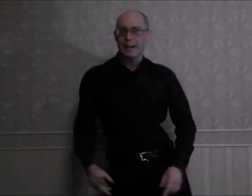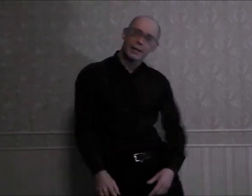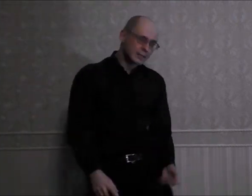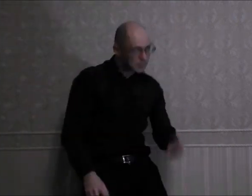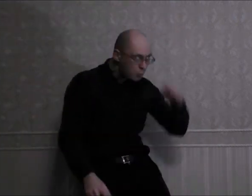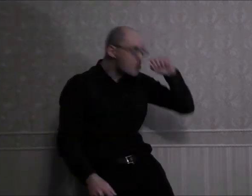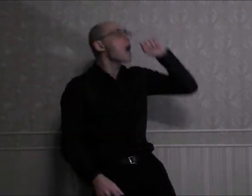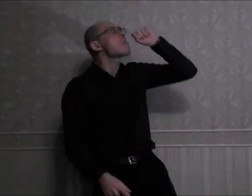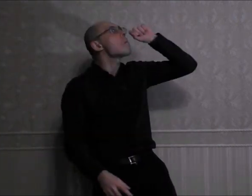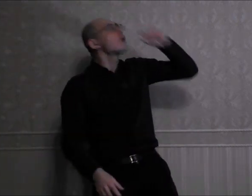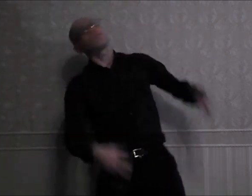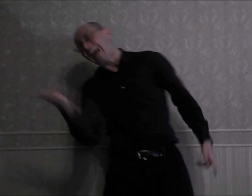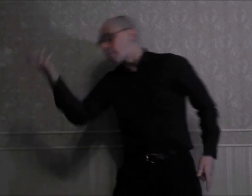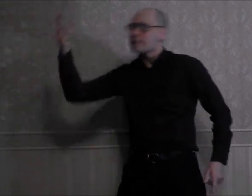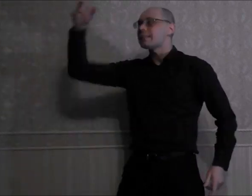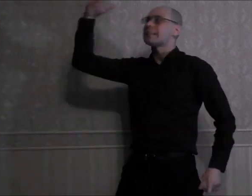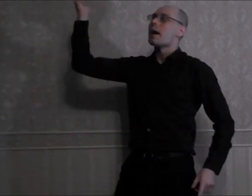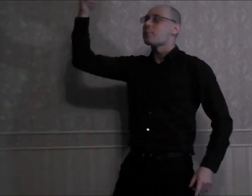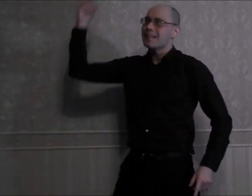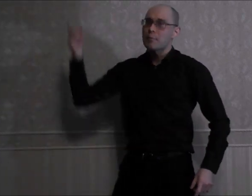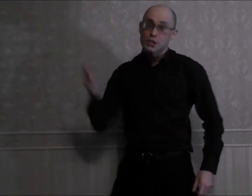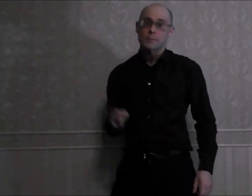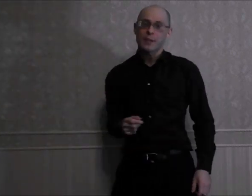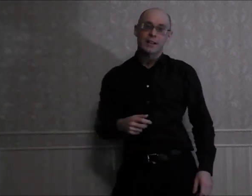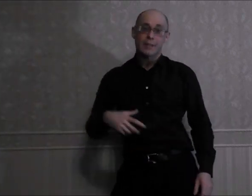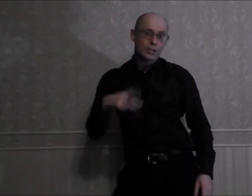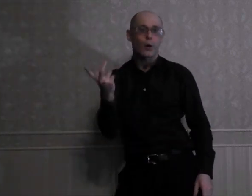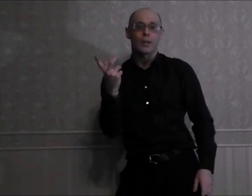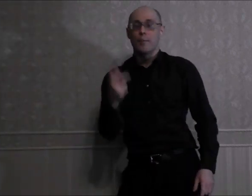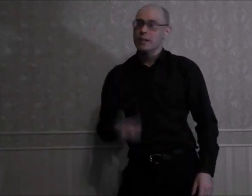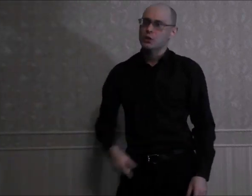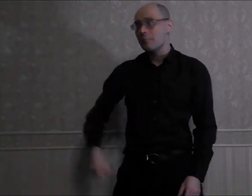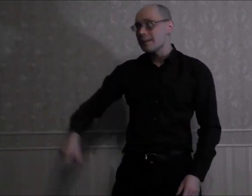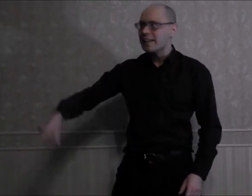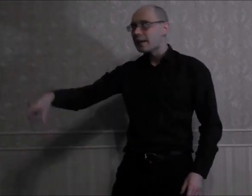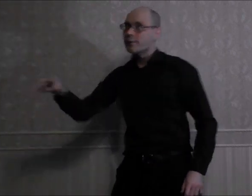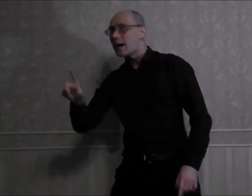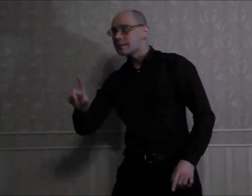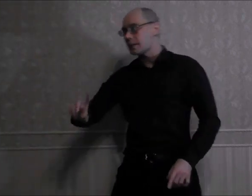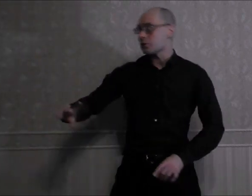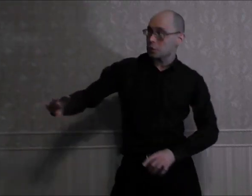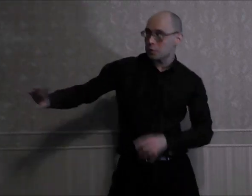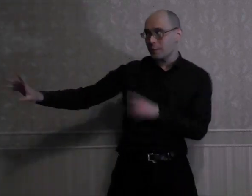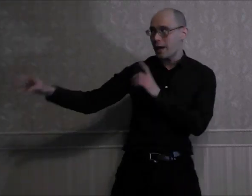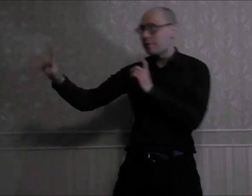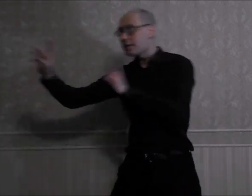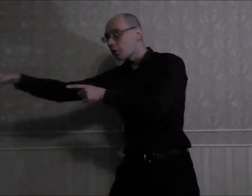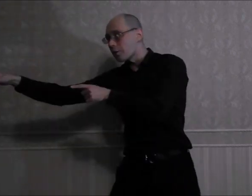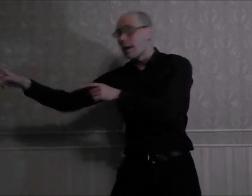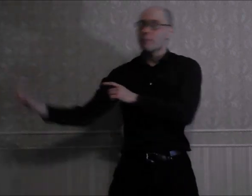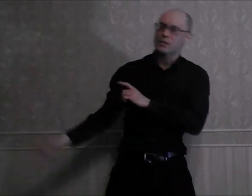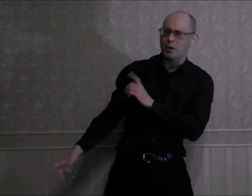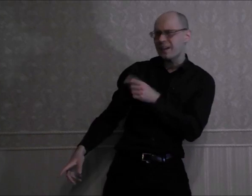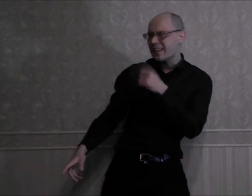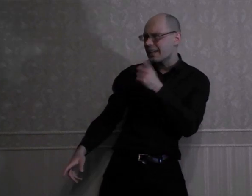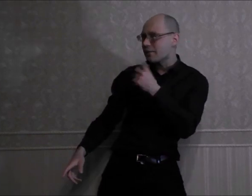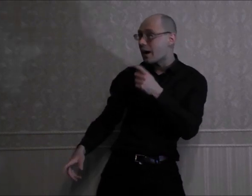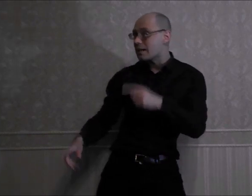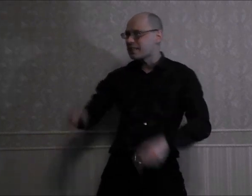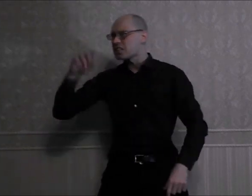Хеннесси бухать О да, мистер Трамп нам жизнь перевернет, Простой манагер Вася Роллс-Ройс приобретет Простой манагер Вася